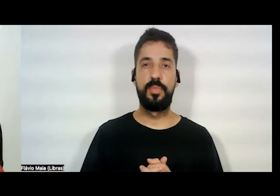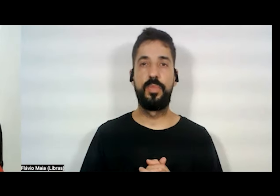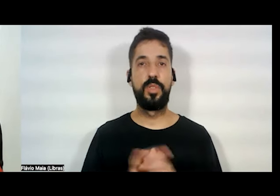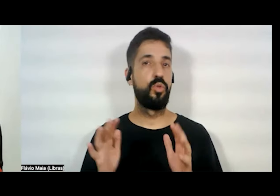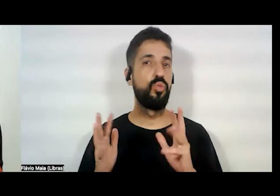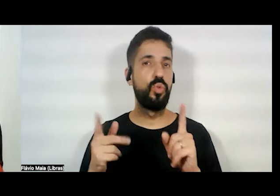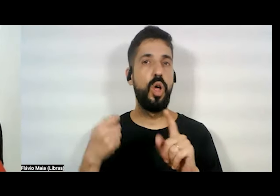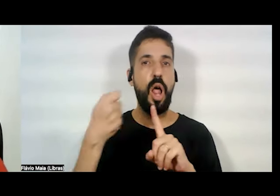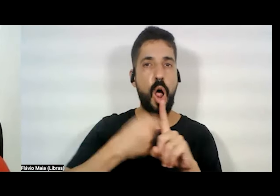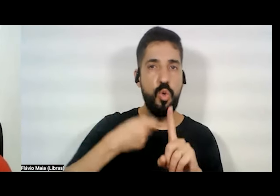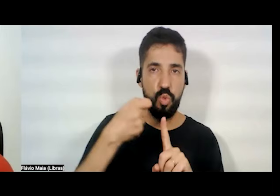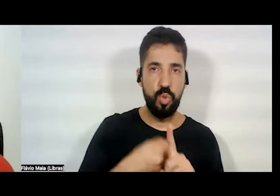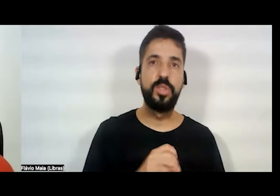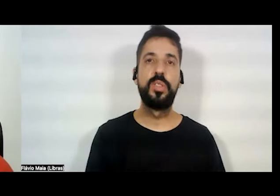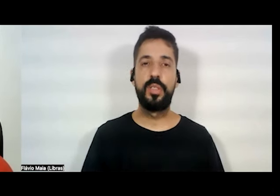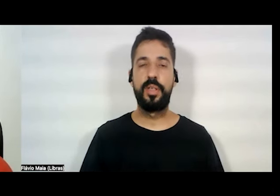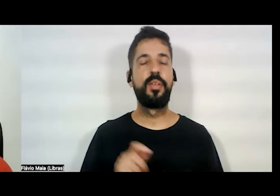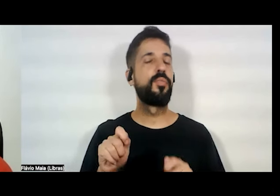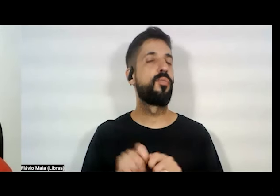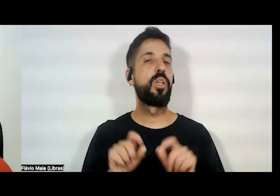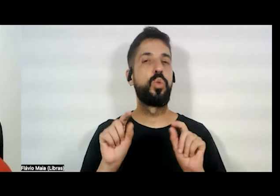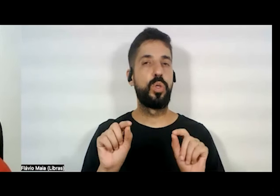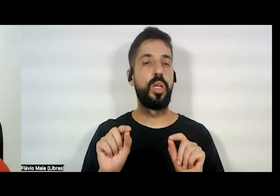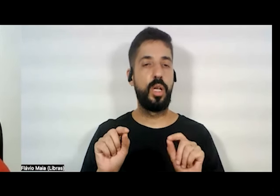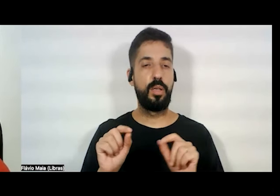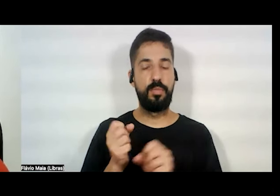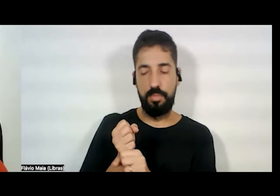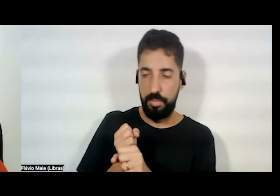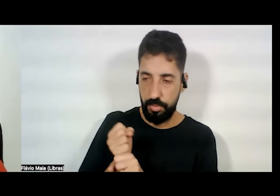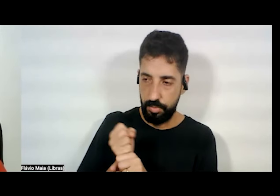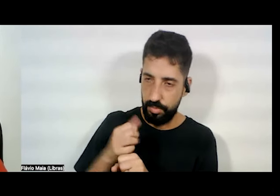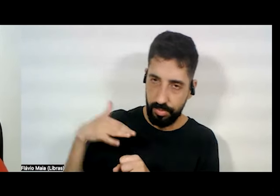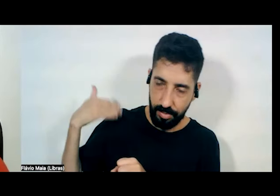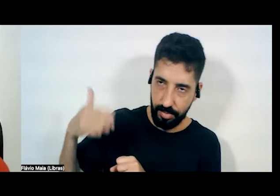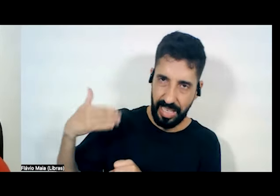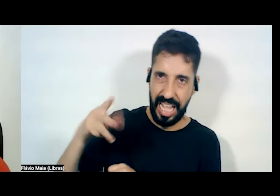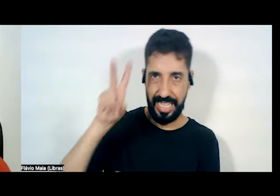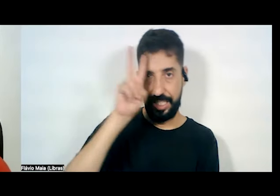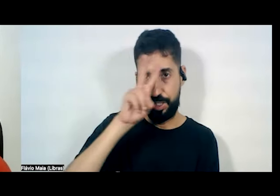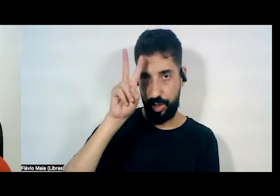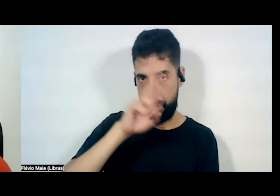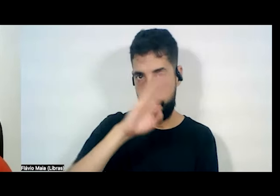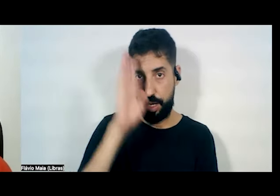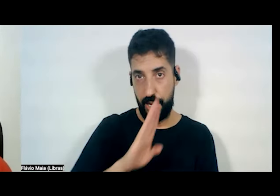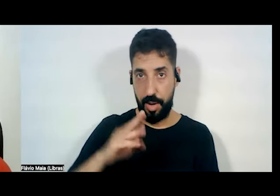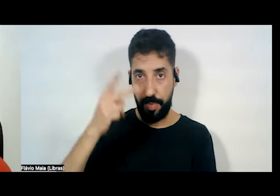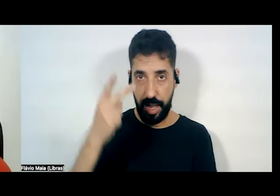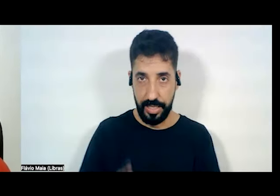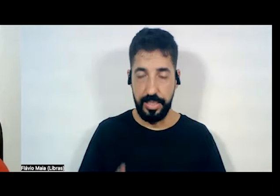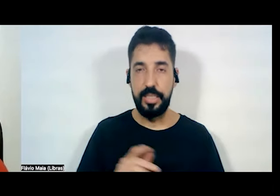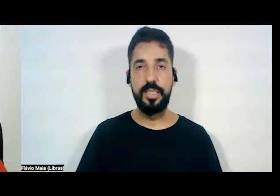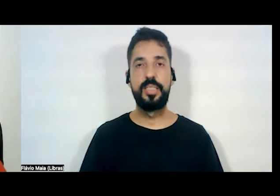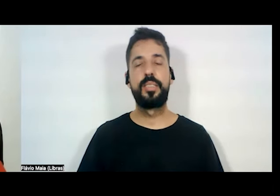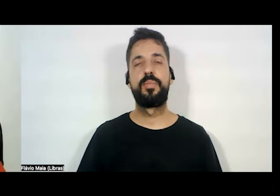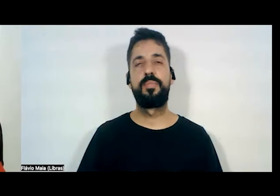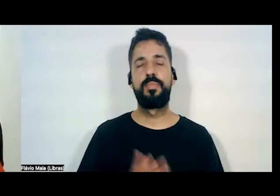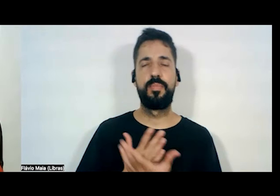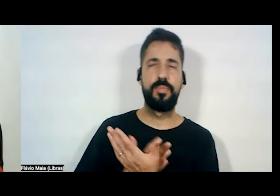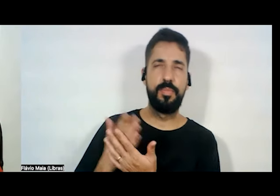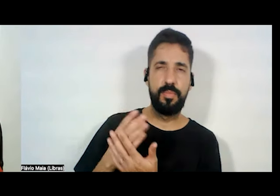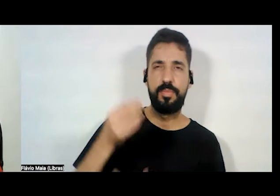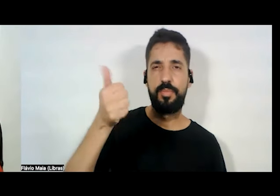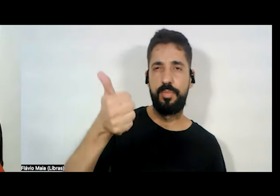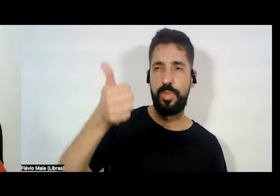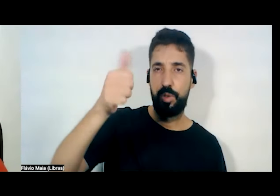fez com que, ao longo de toda a história do Brasil, desde 1933,